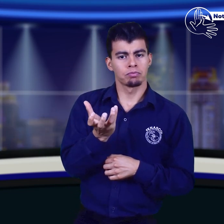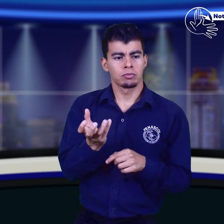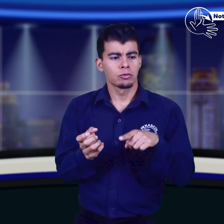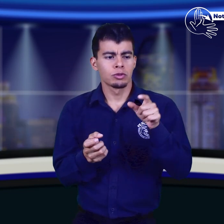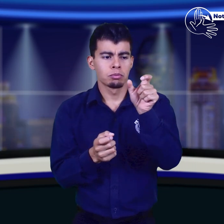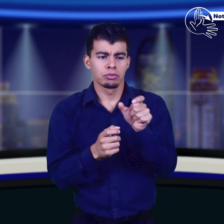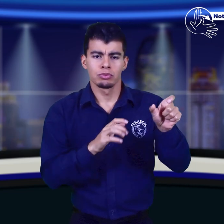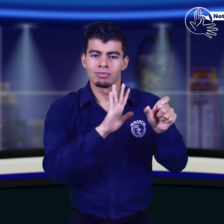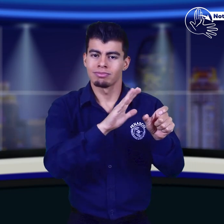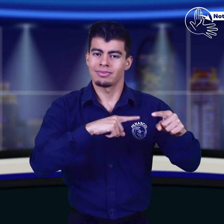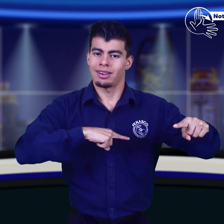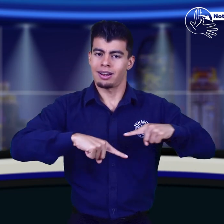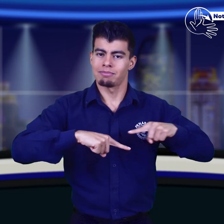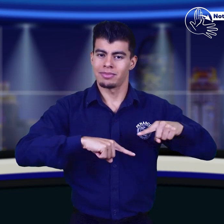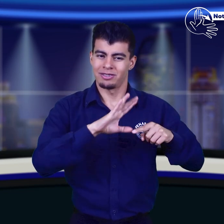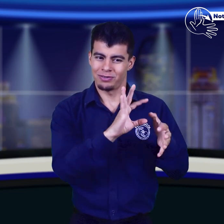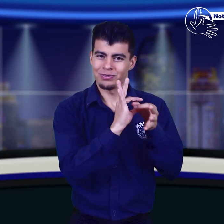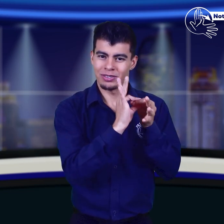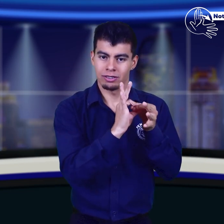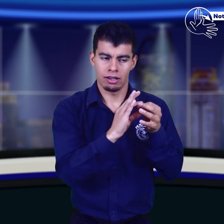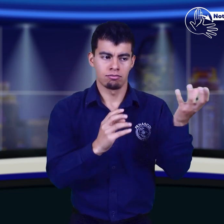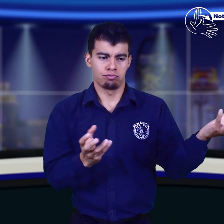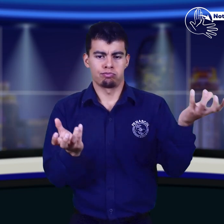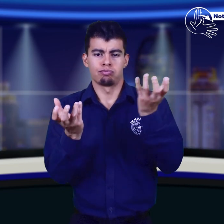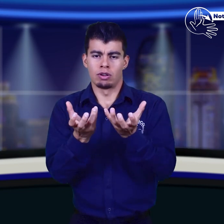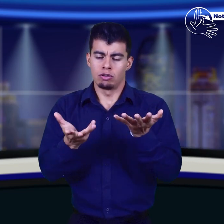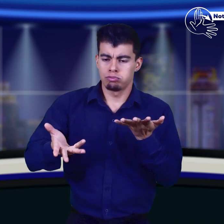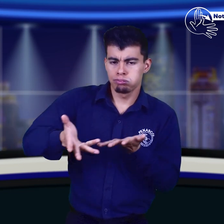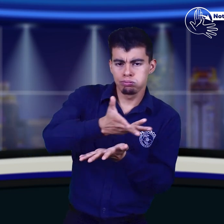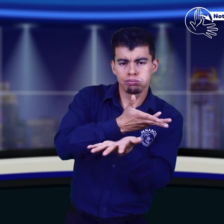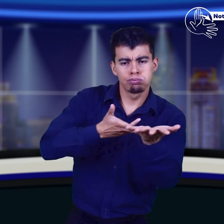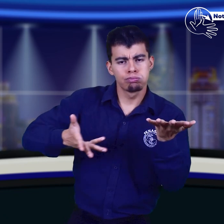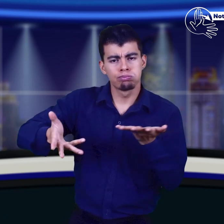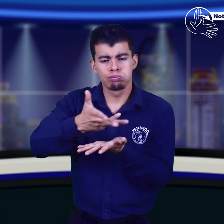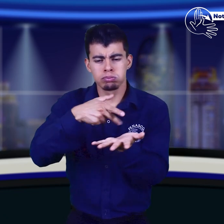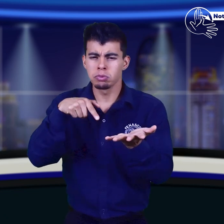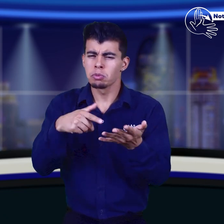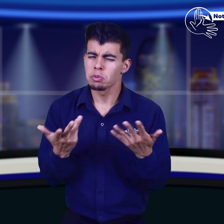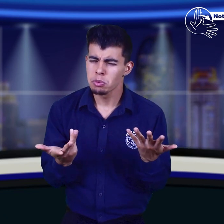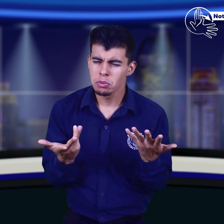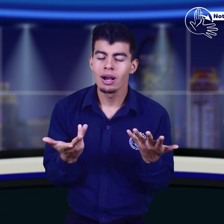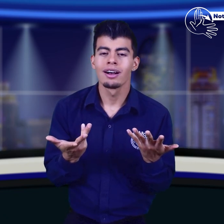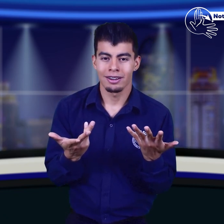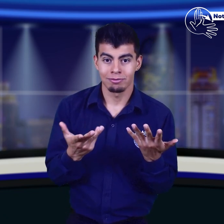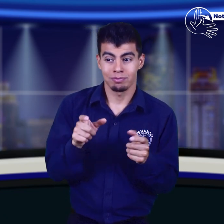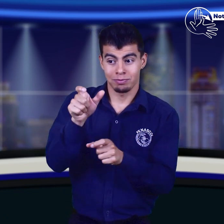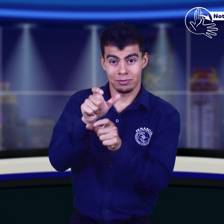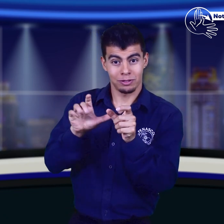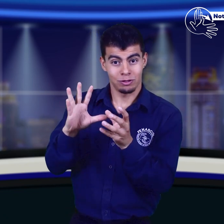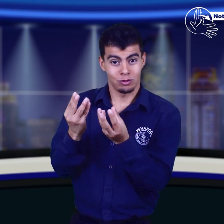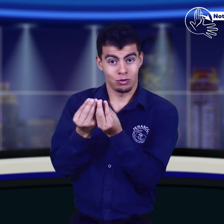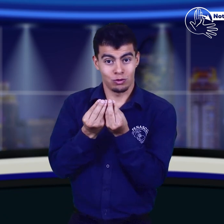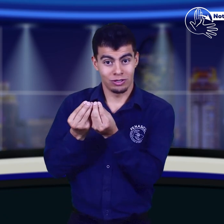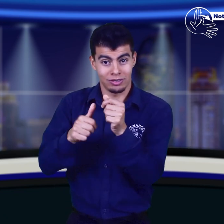para conversar, socializar, contextualizar al nuevo Consejo Directivo